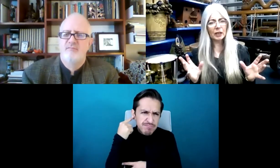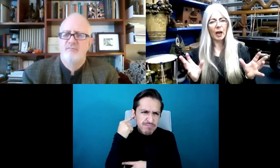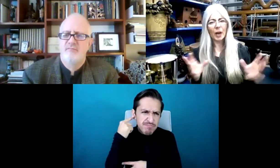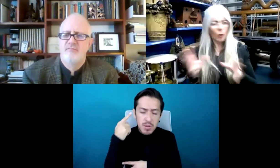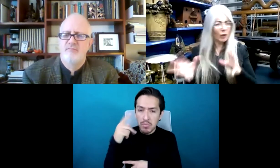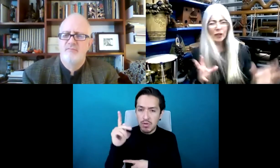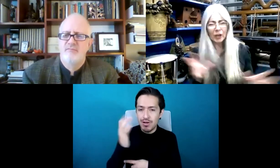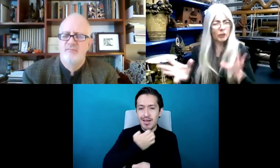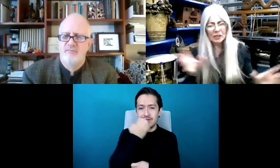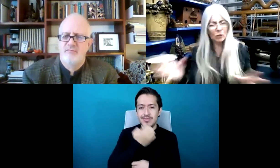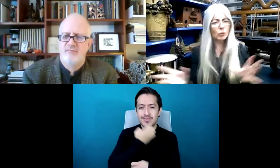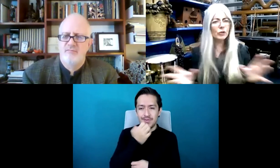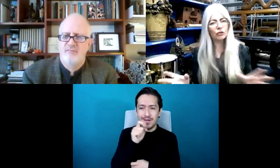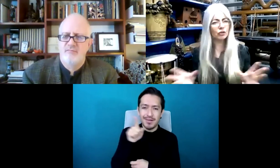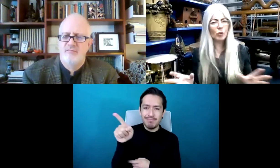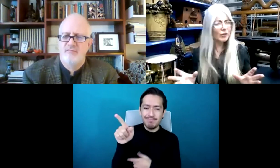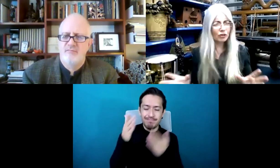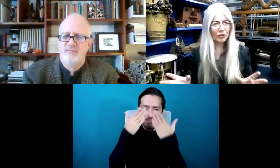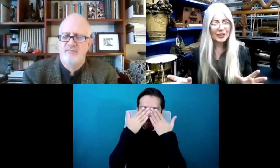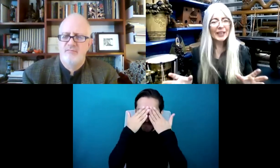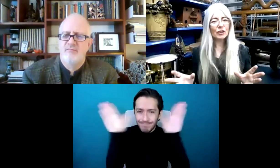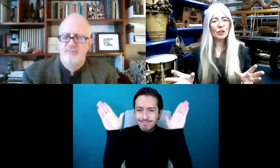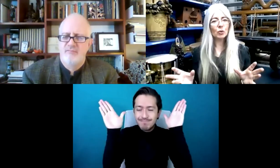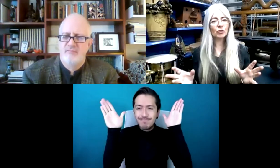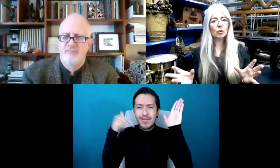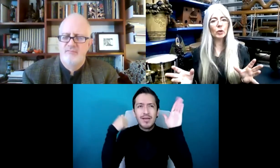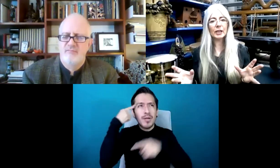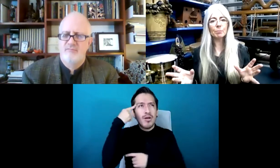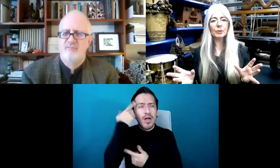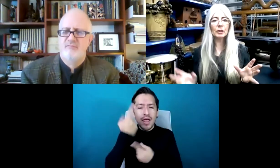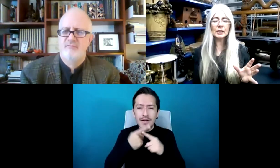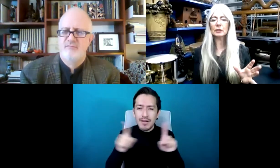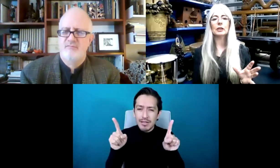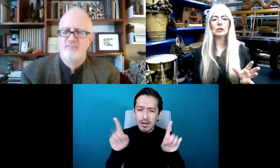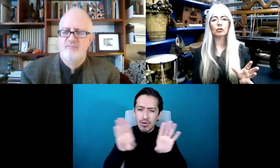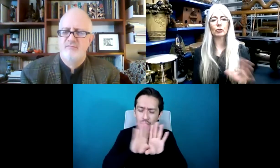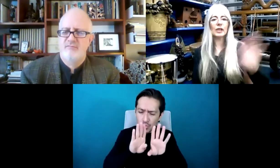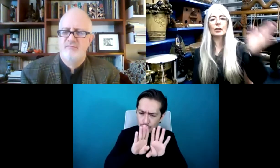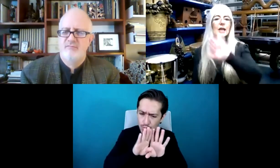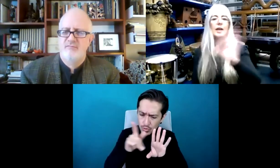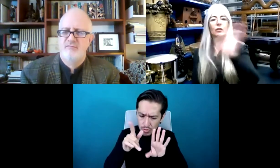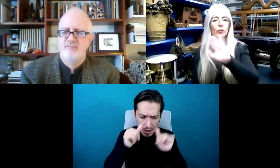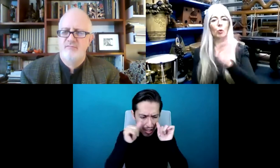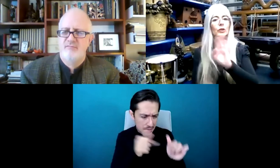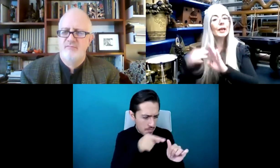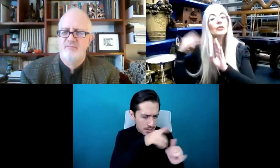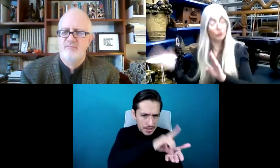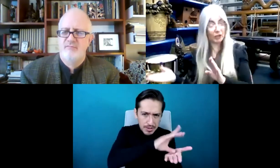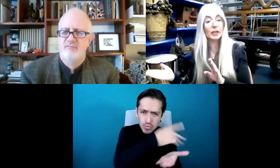escuela tenía esta apertura, dijo bueno, de qué otra forma podemos atender este tema, no?